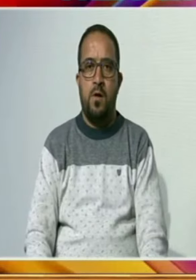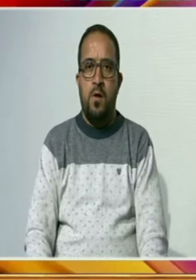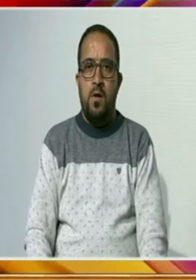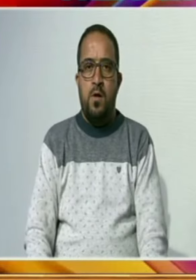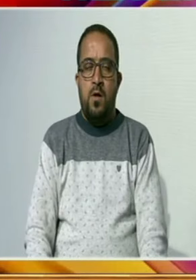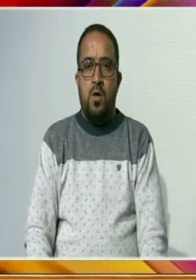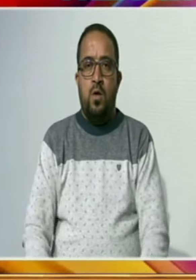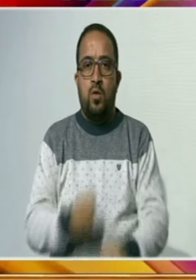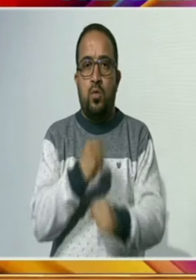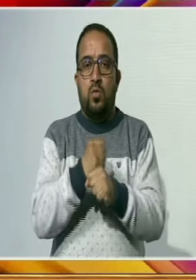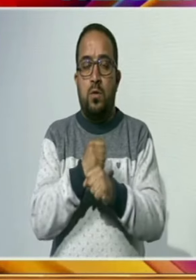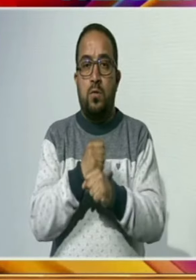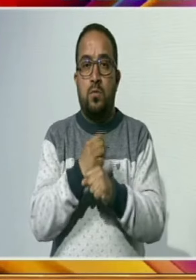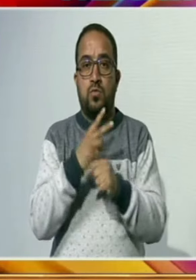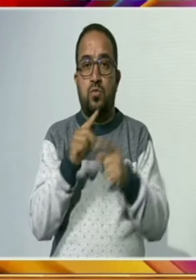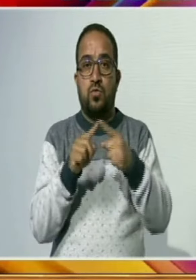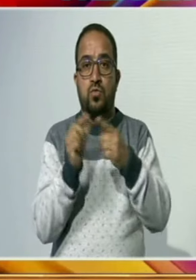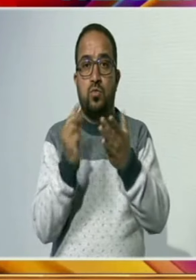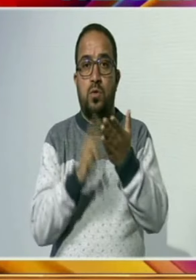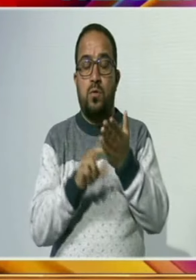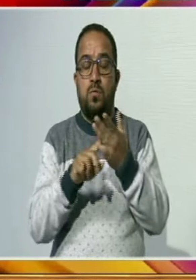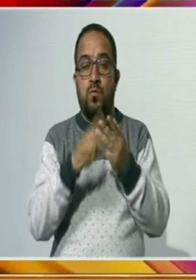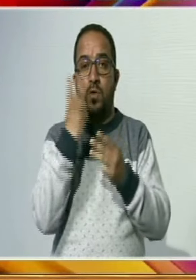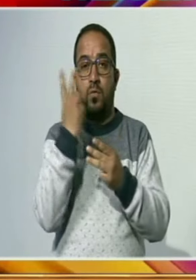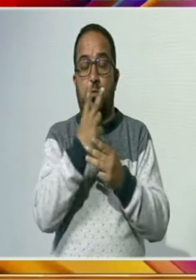گلمرگ میں موجود سیہہوں کا کہنا ہے